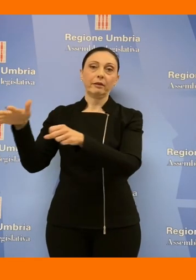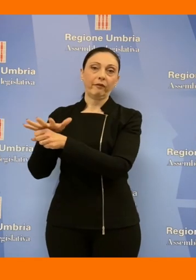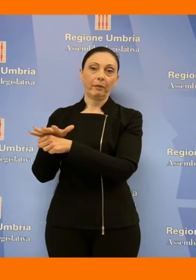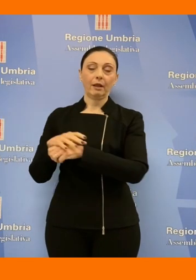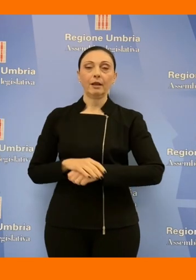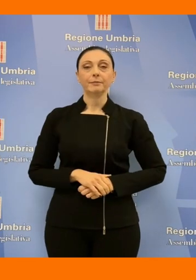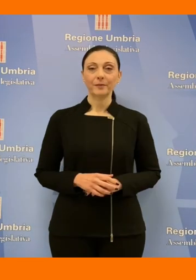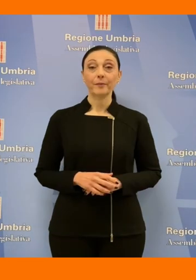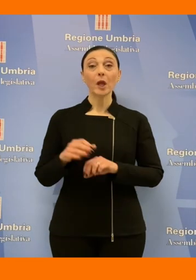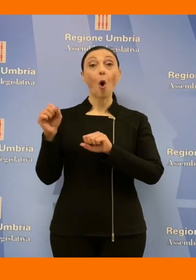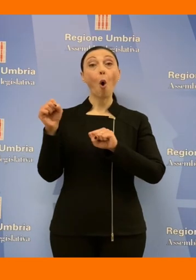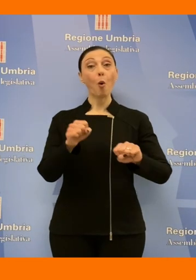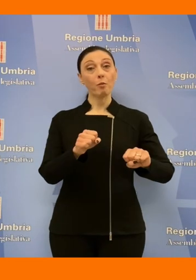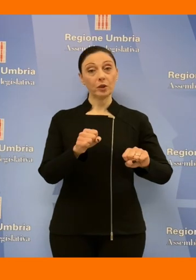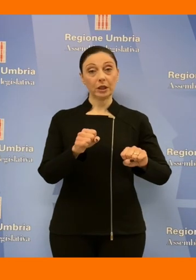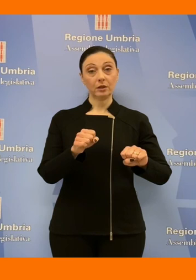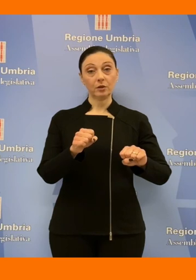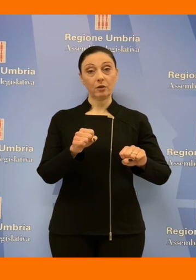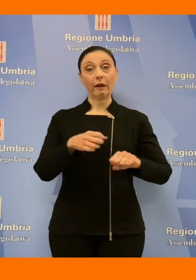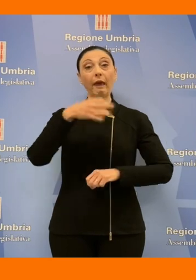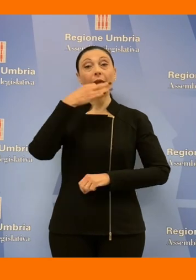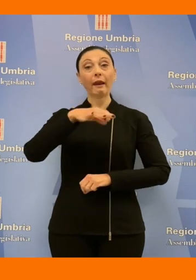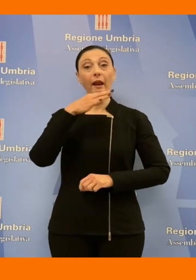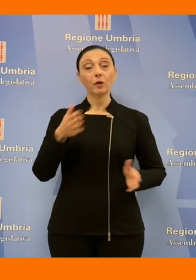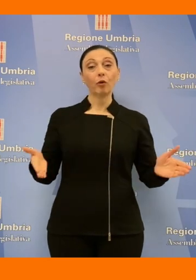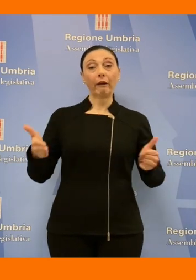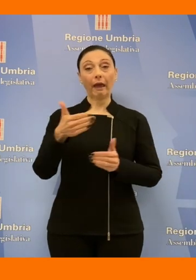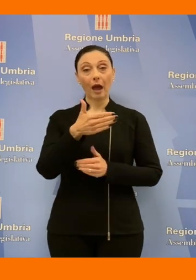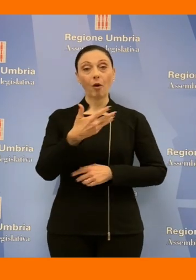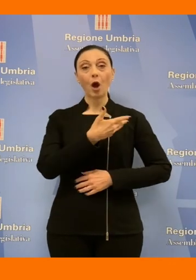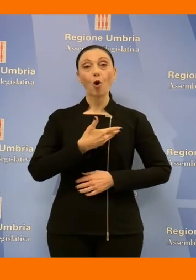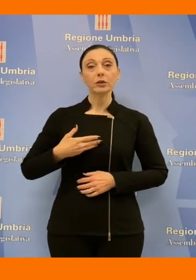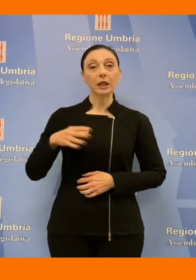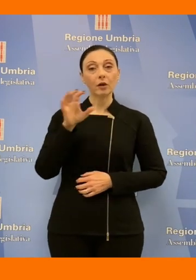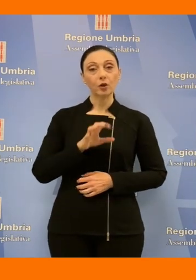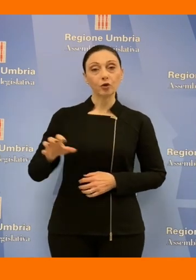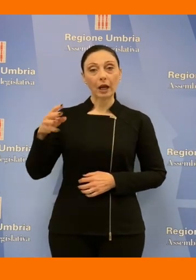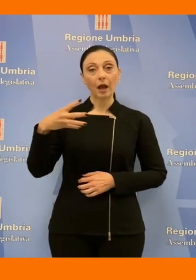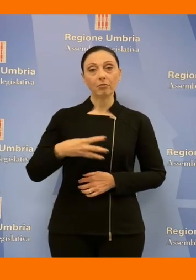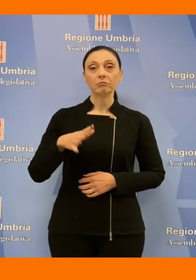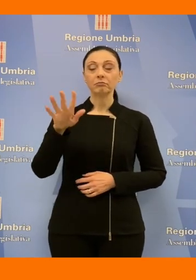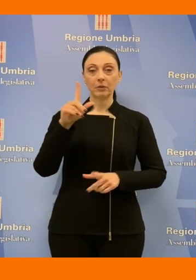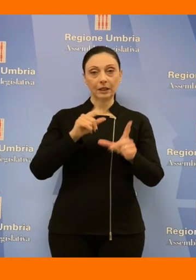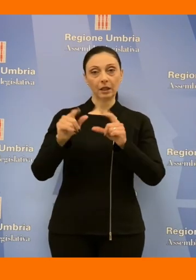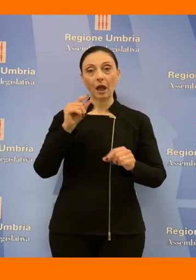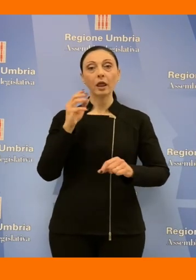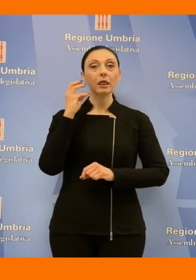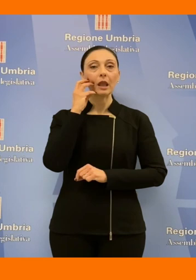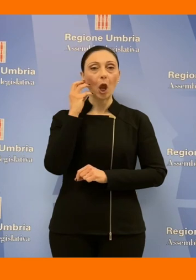Per l'opposizione il relatore in aula è stato il consigliere regionale del Movimento 5 Stelle Thomas De Luca che ha presentato